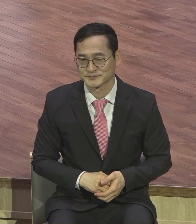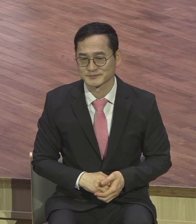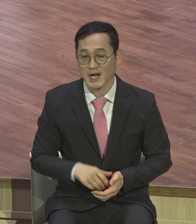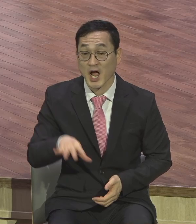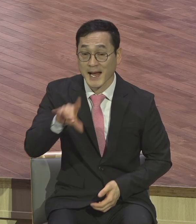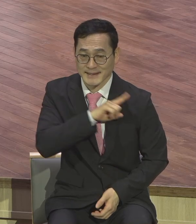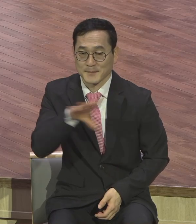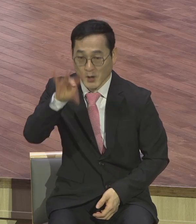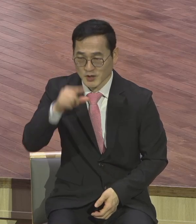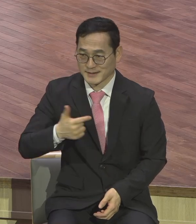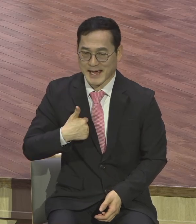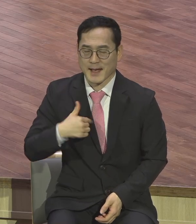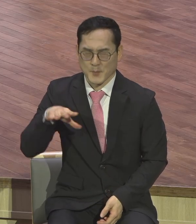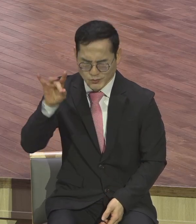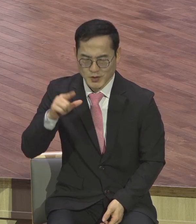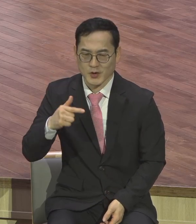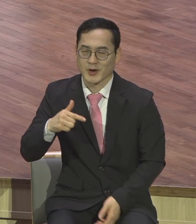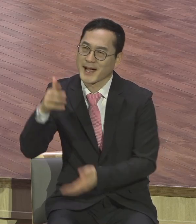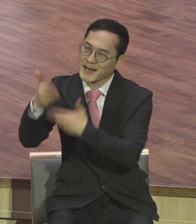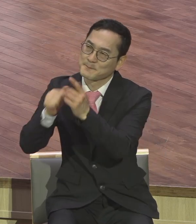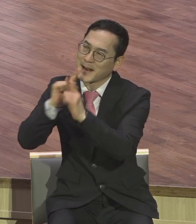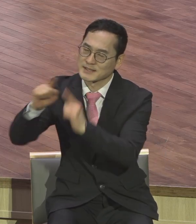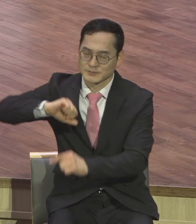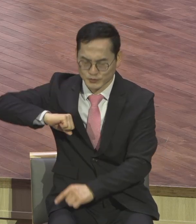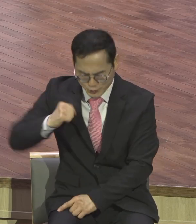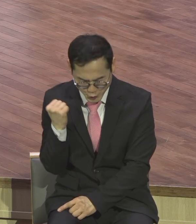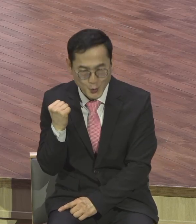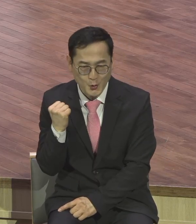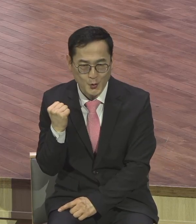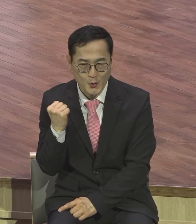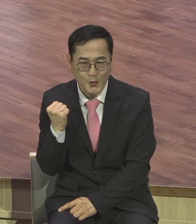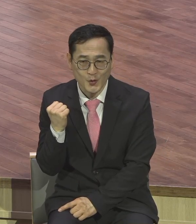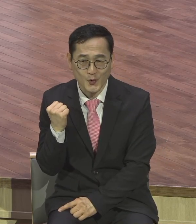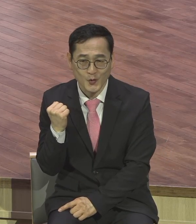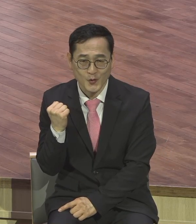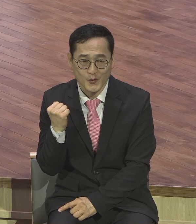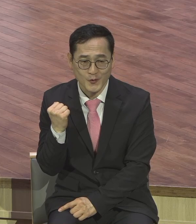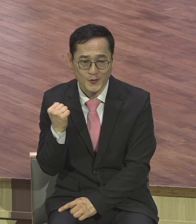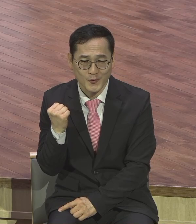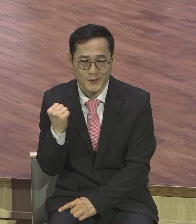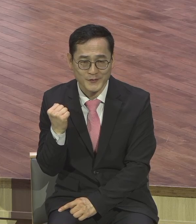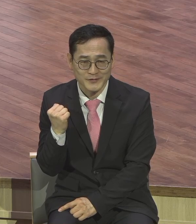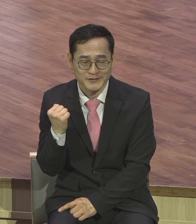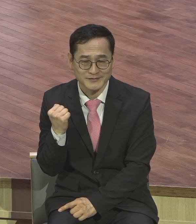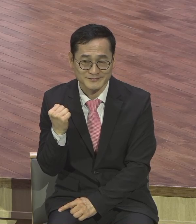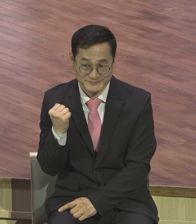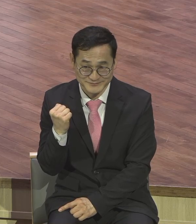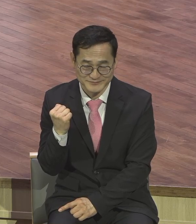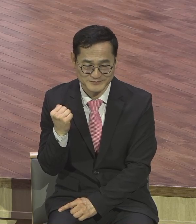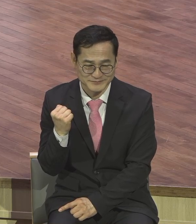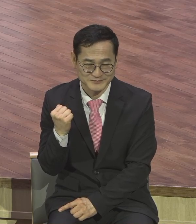말씀에 순종하시기 바랍니다 내가 순종하면 하나님이 다 사람이 알고 하나님하고 사람이 다 알잖아요